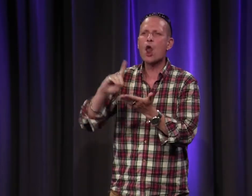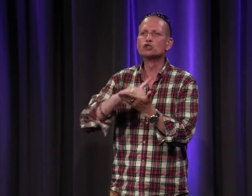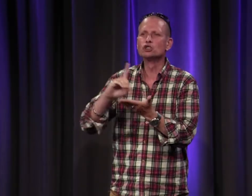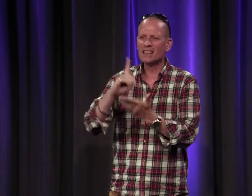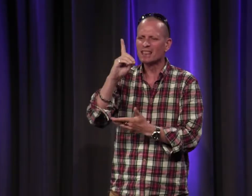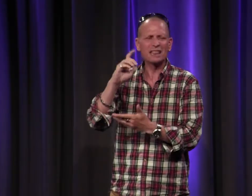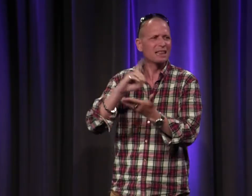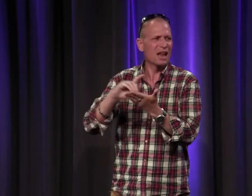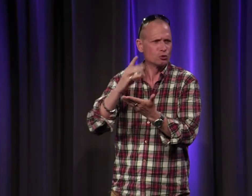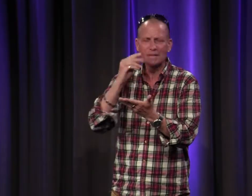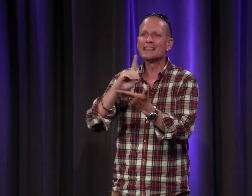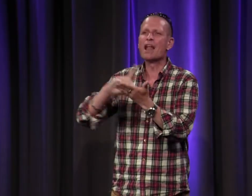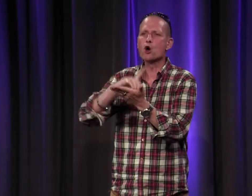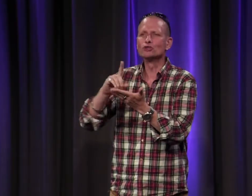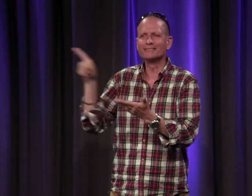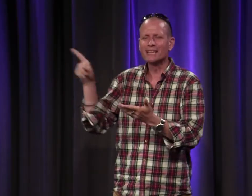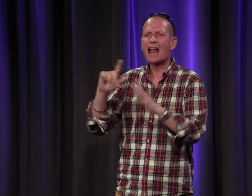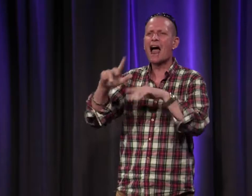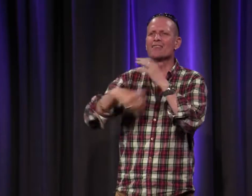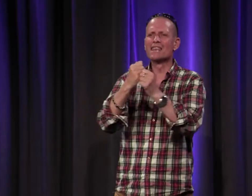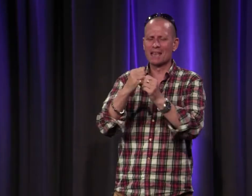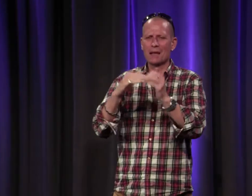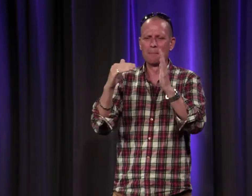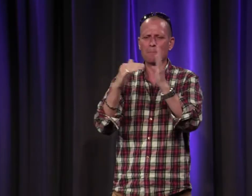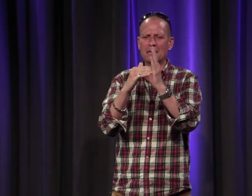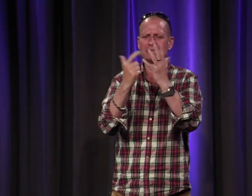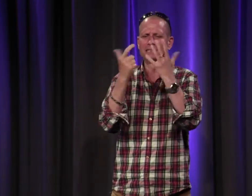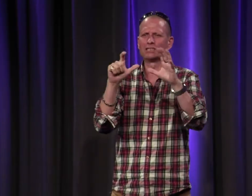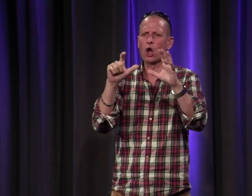alors au sujet des loges si j'ai bien compris c'était en